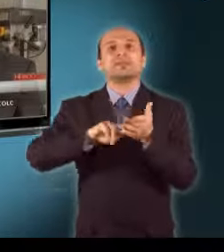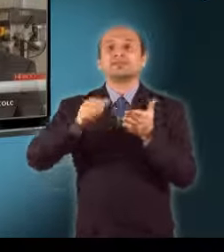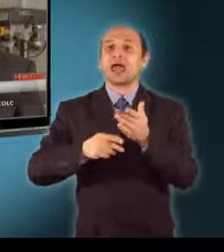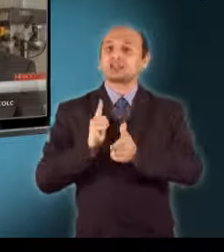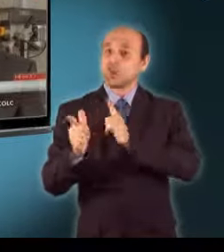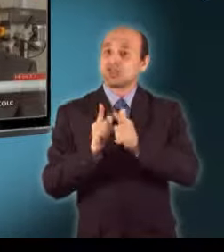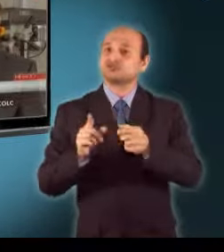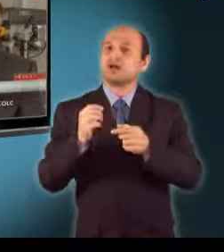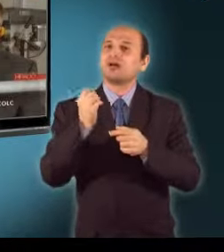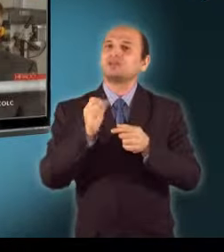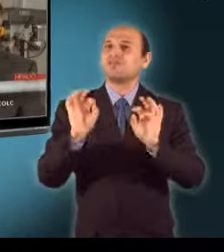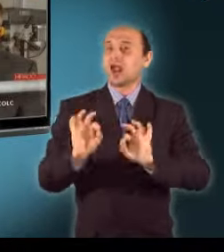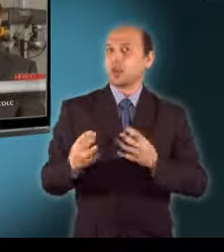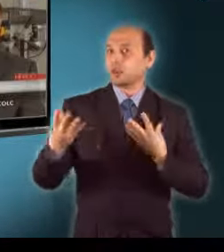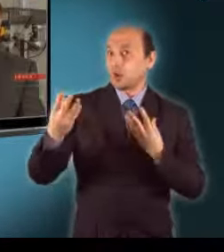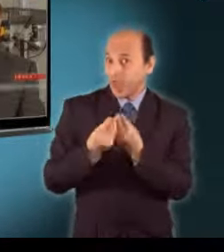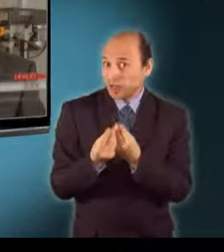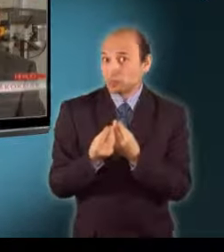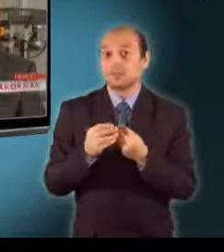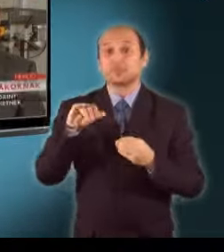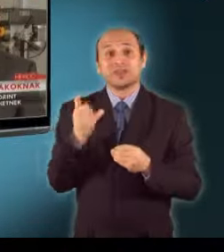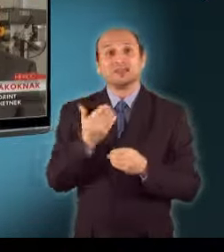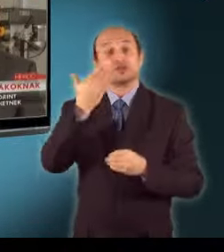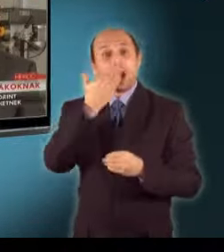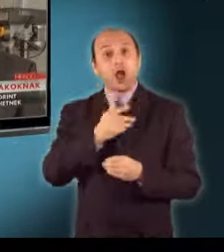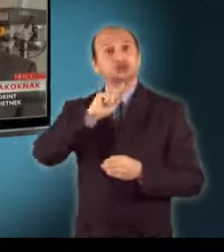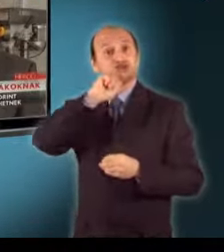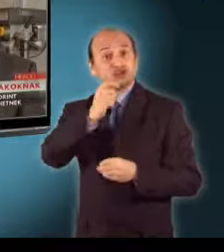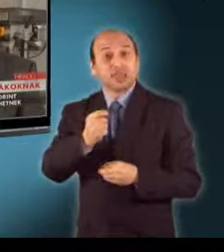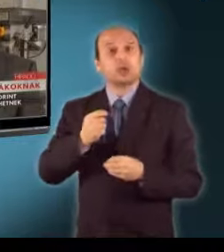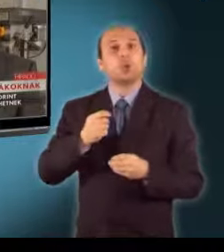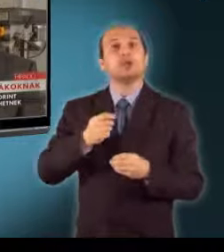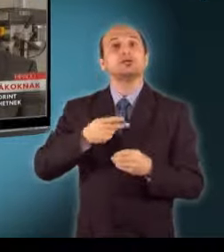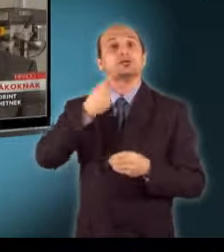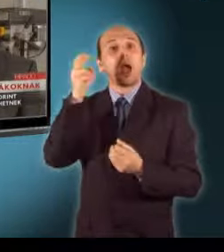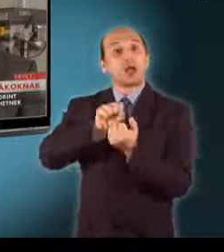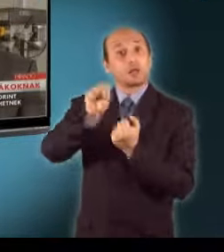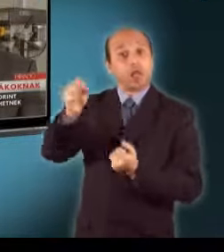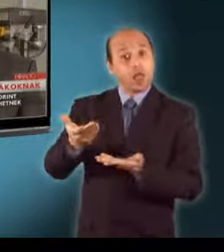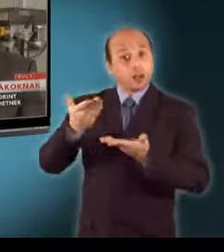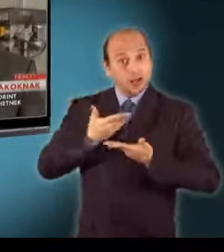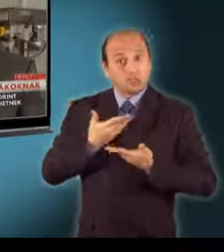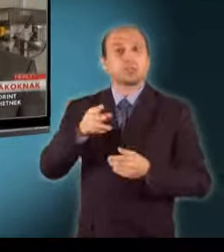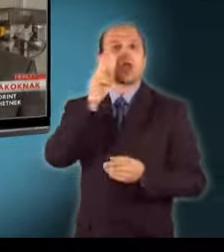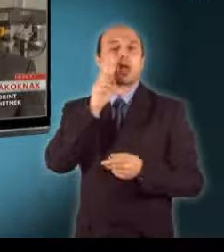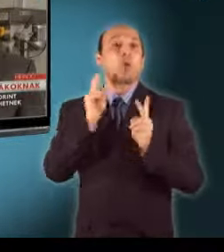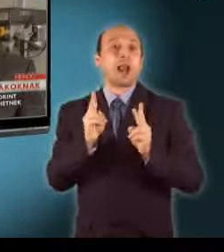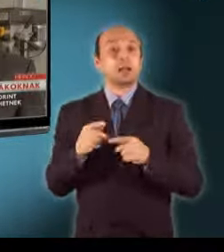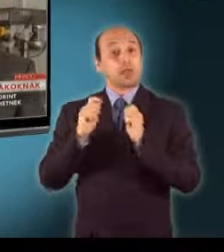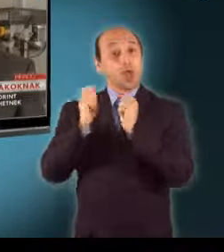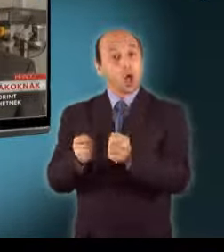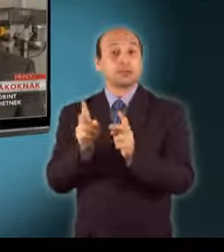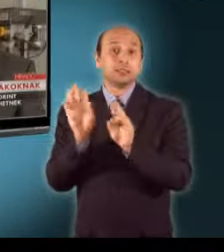illetve a szakma befejezése után a tanulókat, illetve azok egy